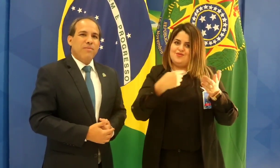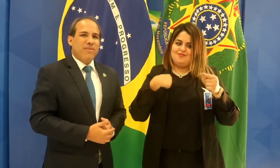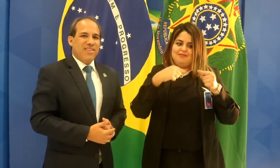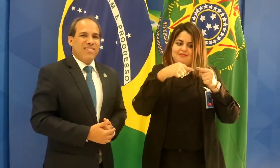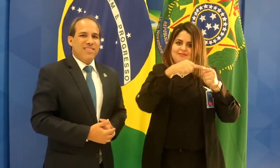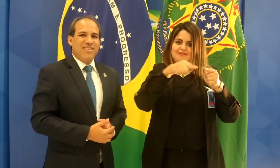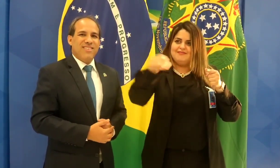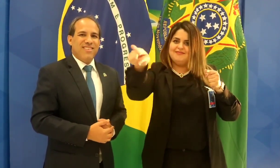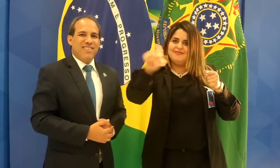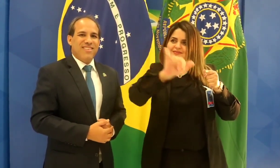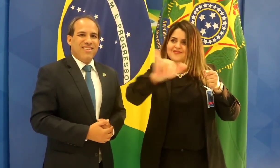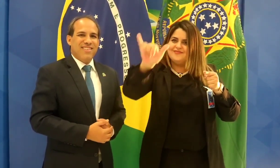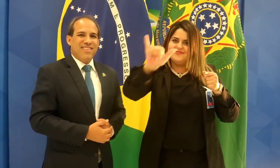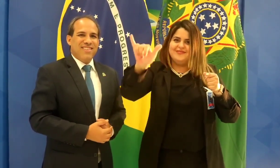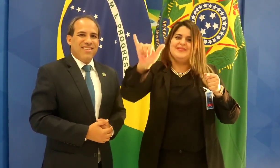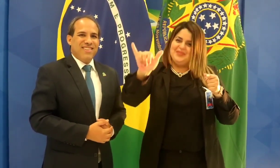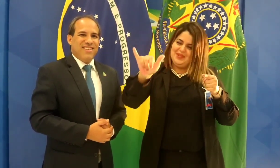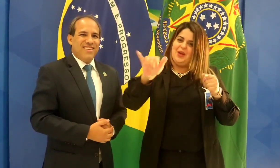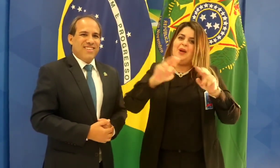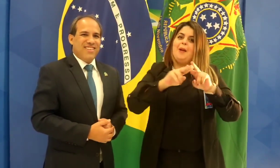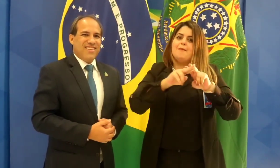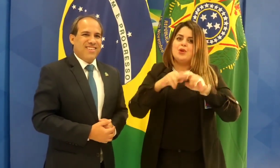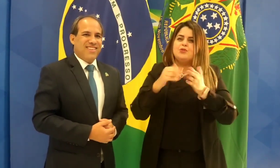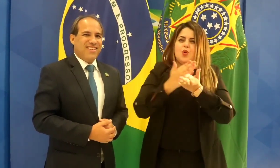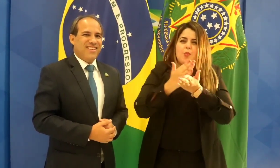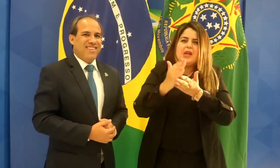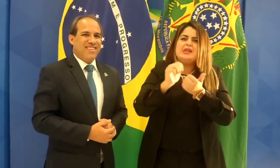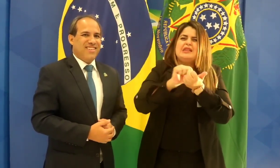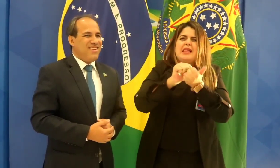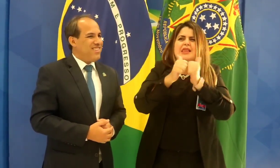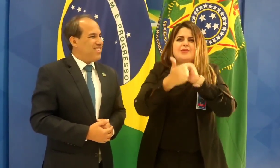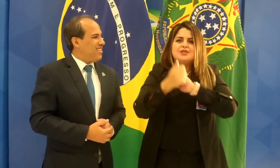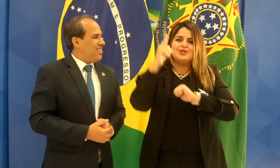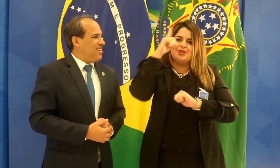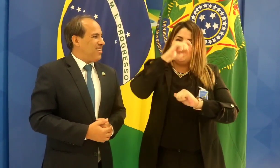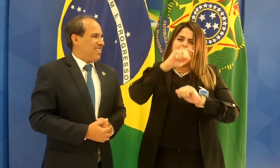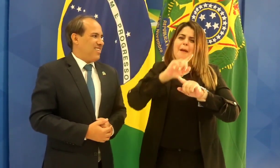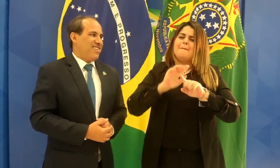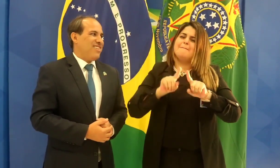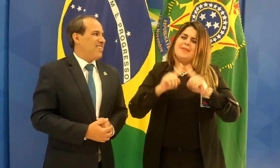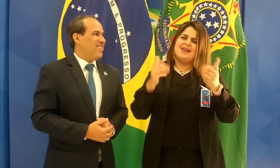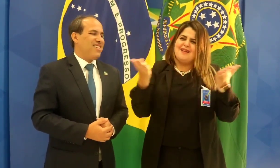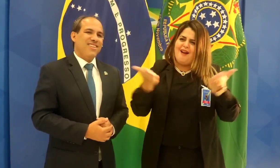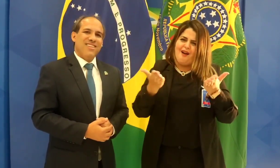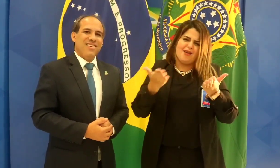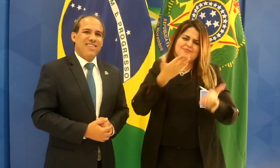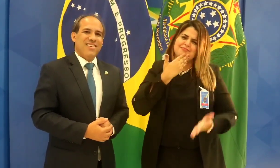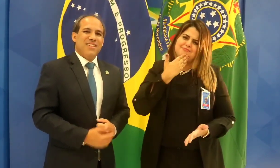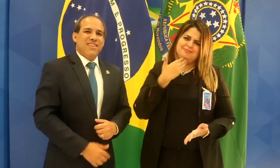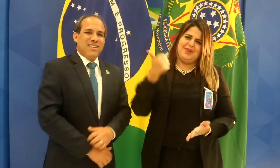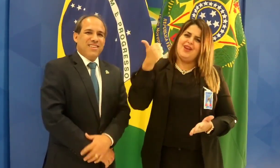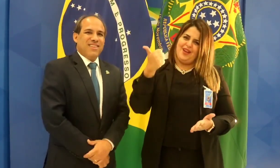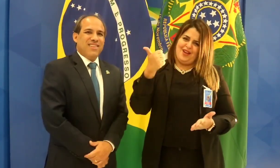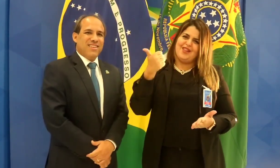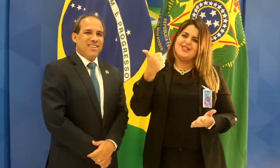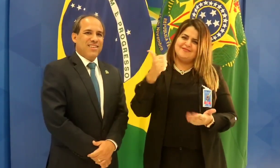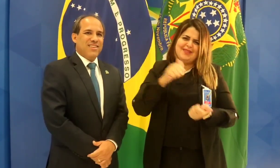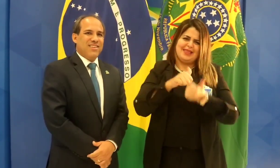Ela faz a minha voz Ela intermedia, ela media a comunicação entre nós No começo, no início foi bem